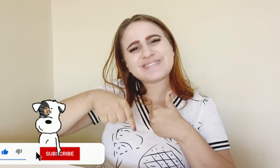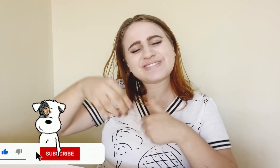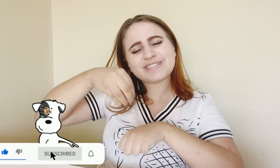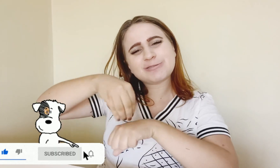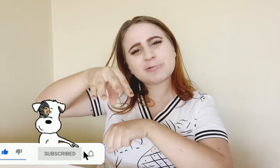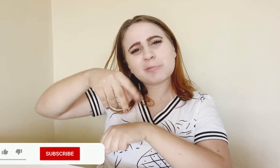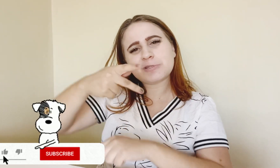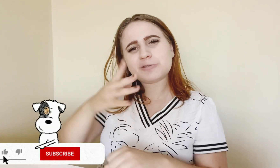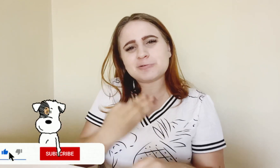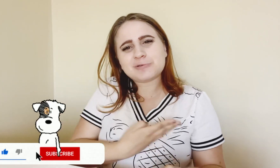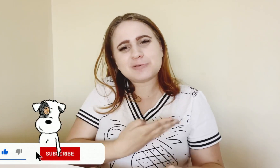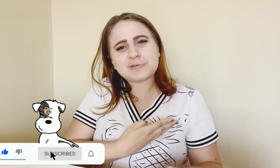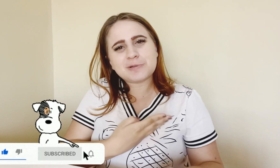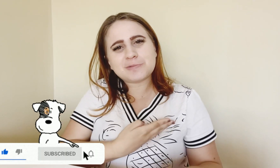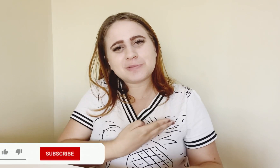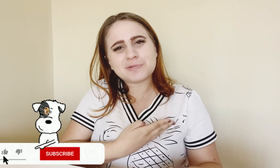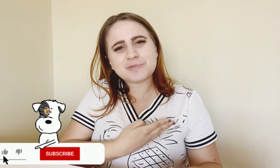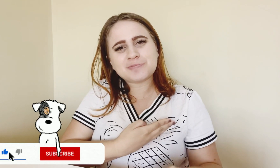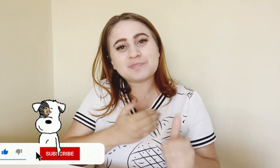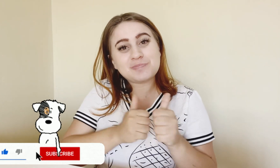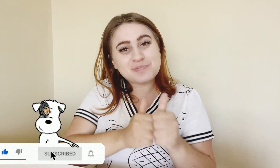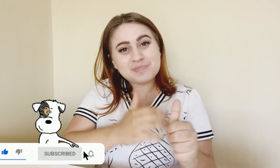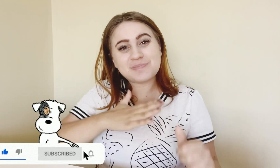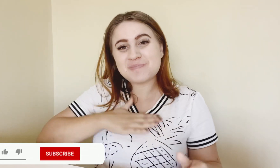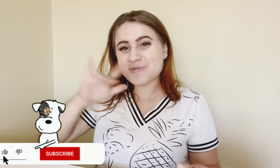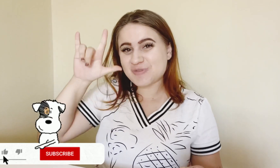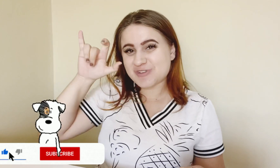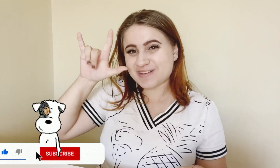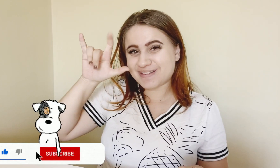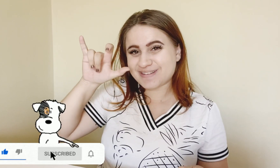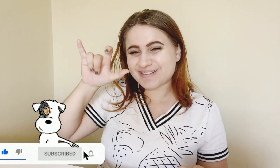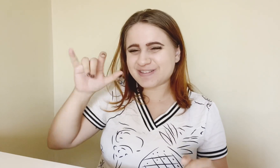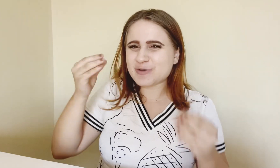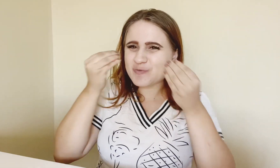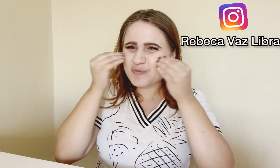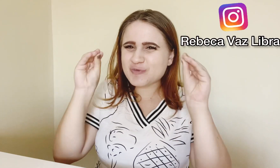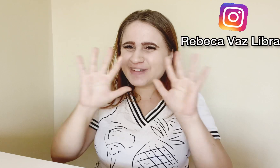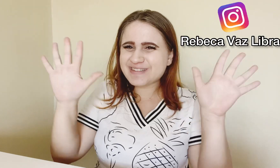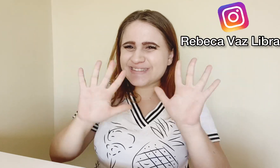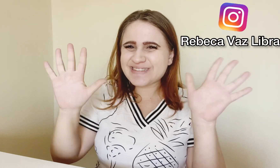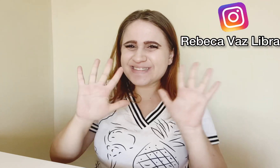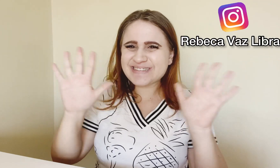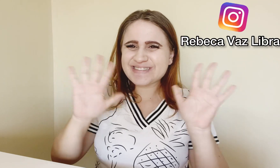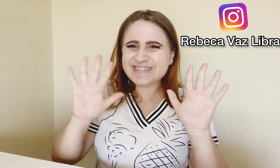Curte aqui Compartilhe com seus amigos E me siga no Instagram Um beijo, tchau